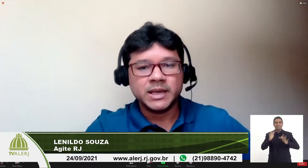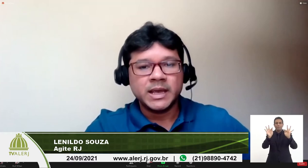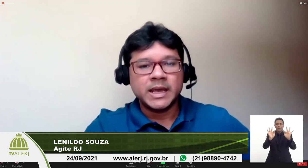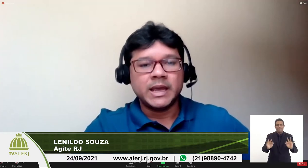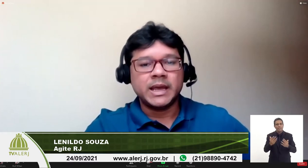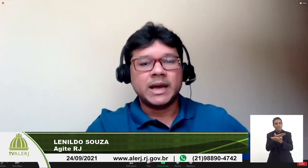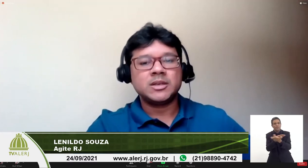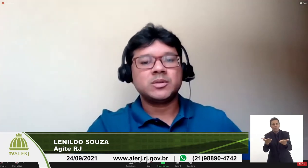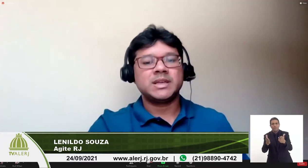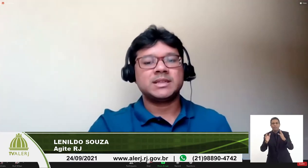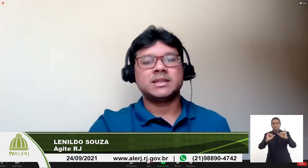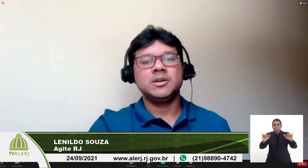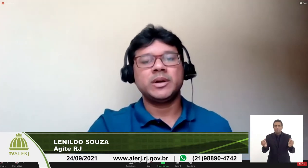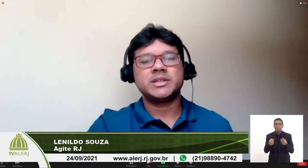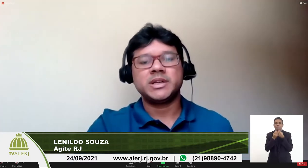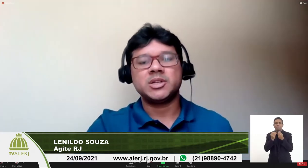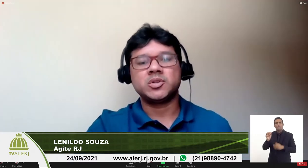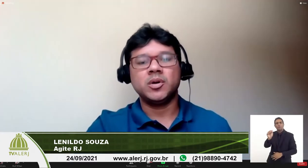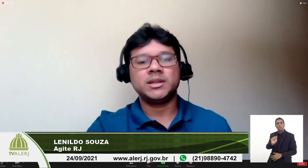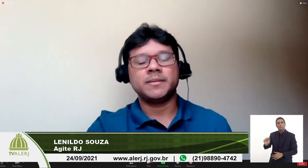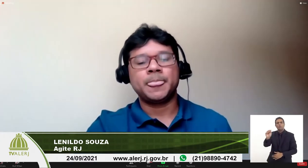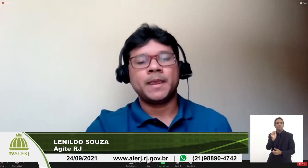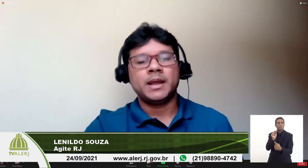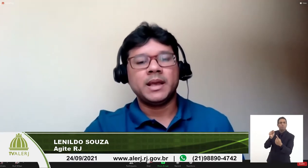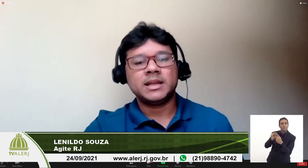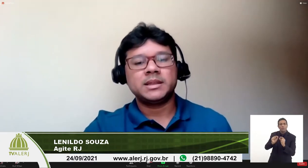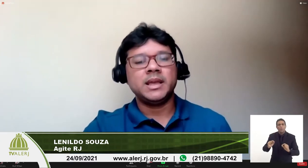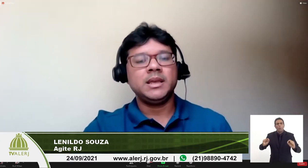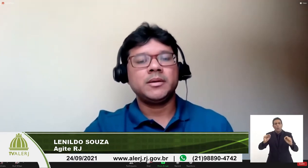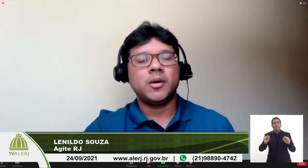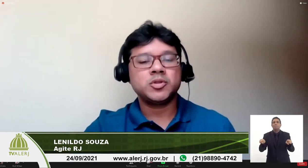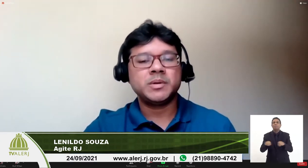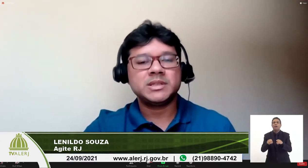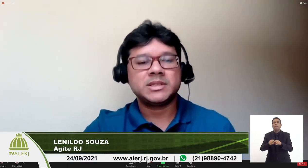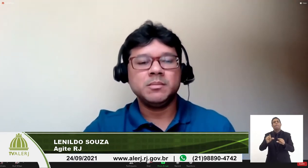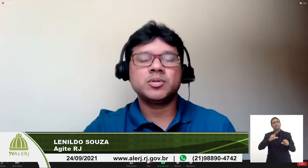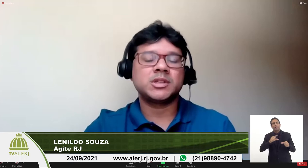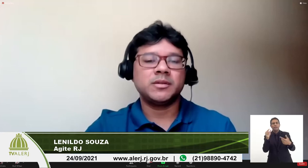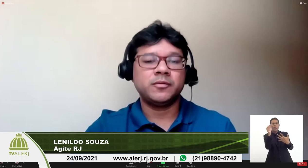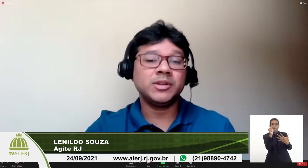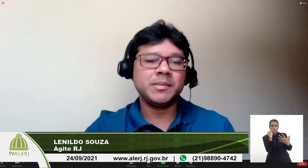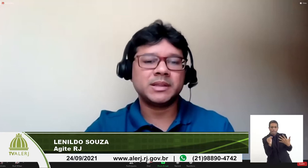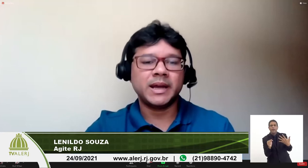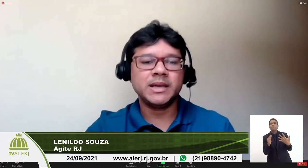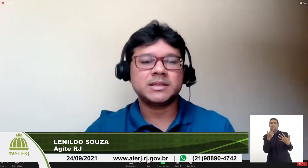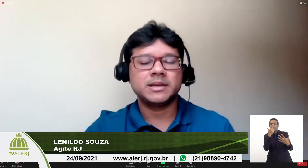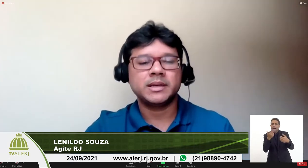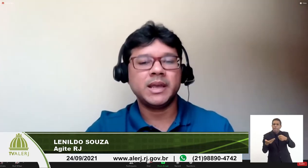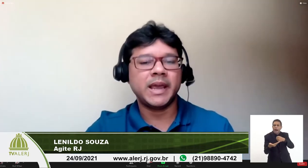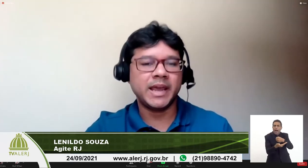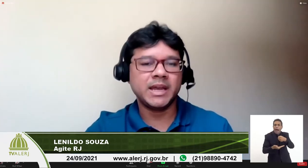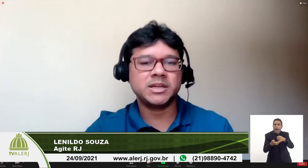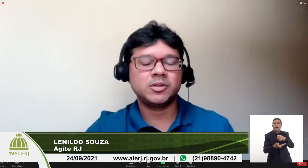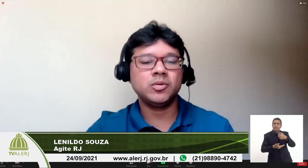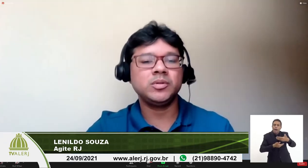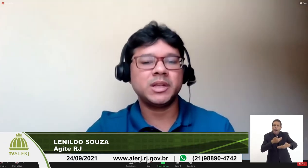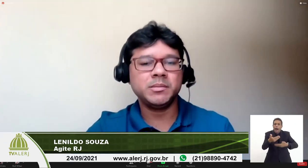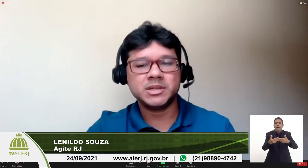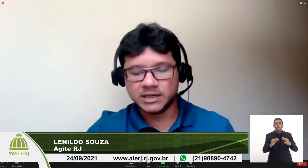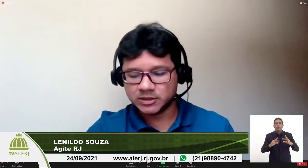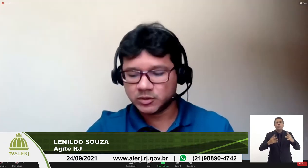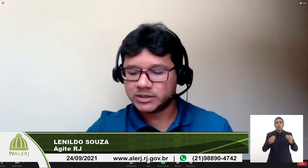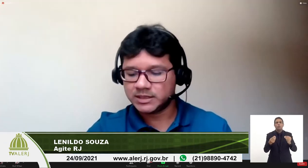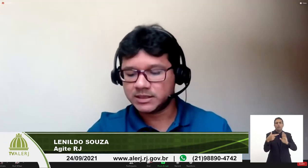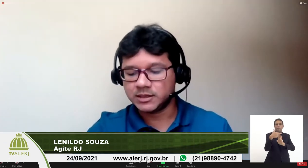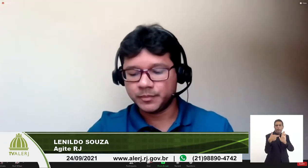vocês a associação a GTRJ ela tem alguns princípios fundamentais que regem todo o